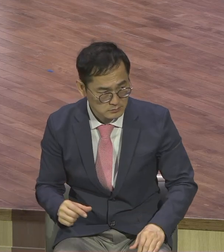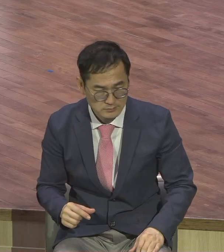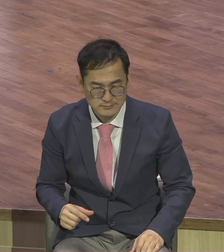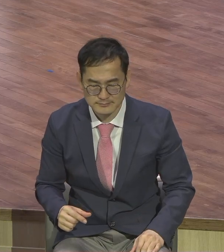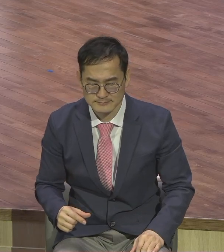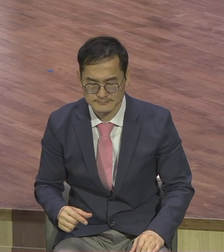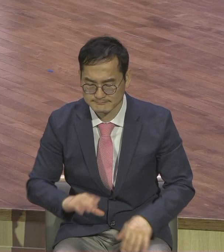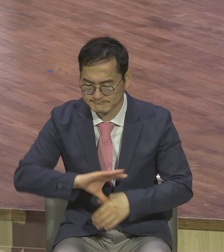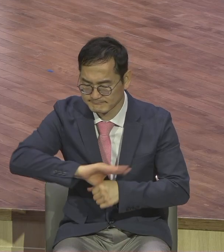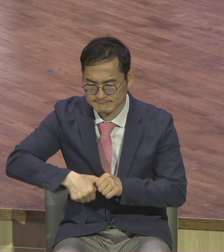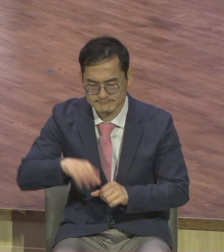쳐버렸어요.